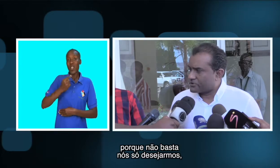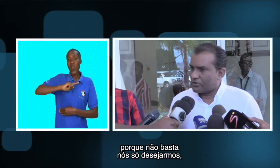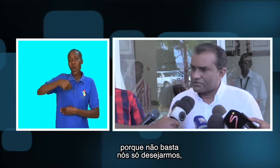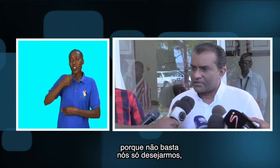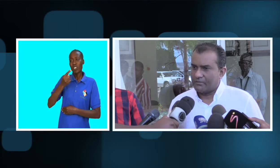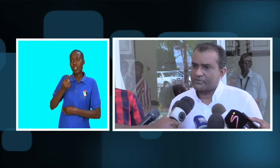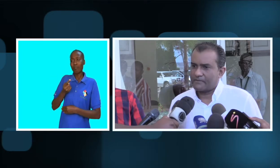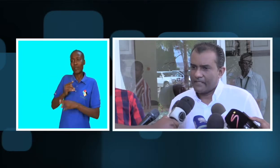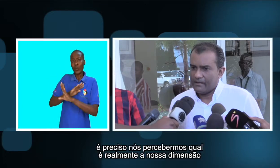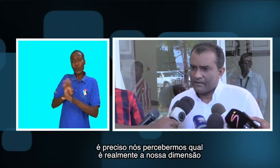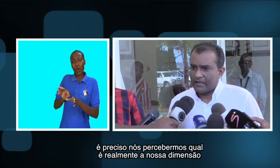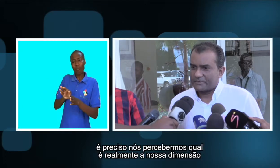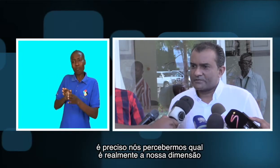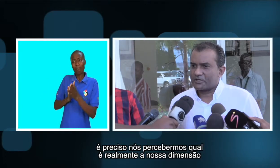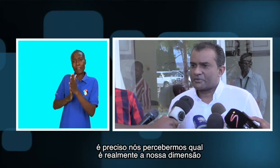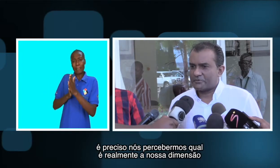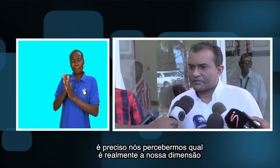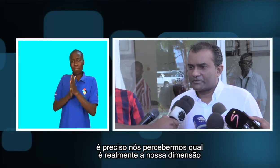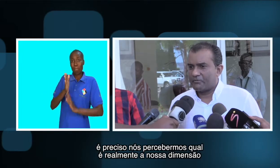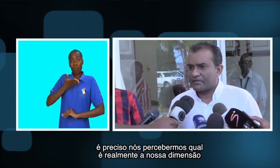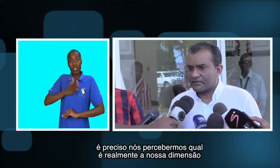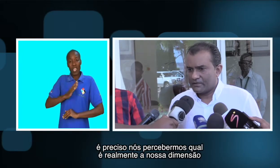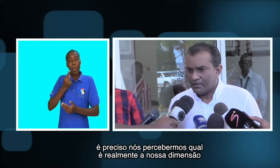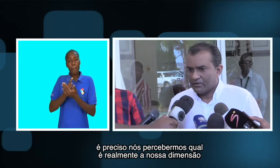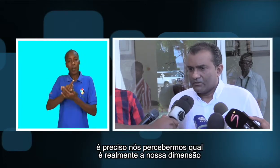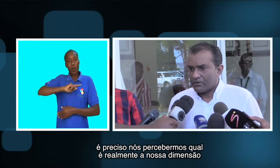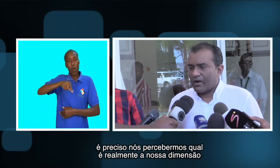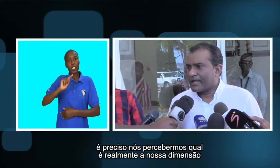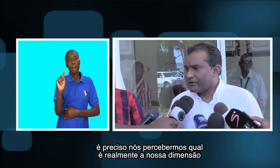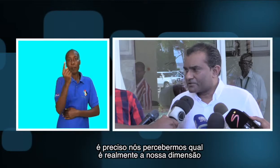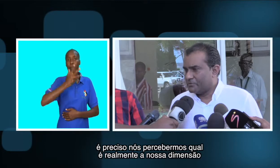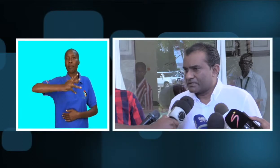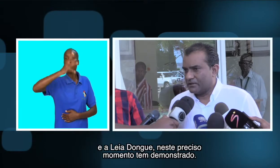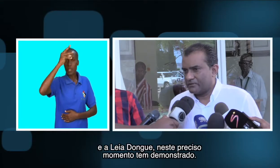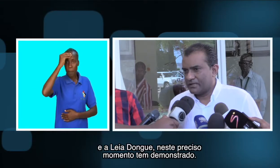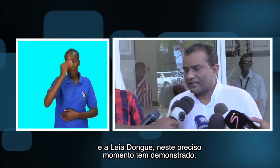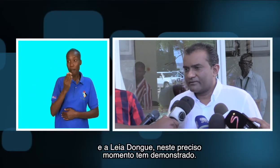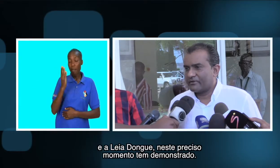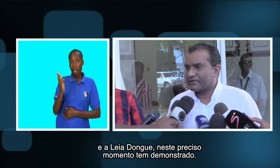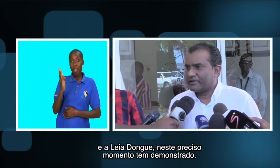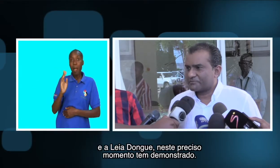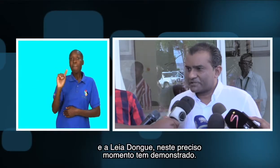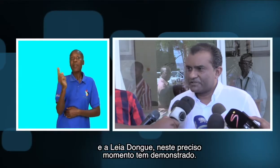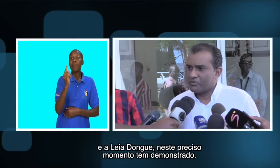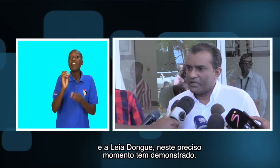só desejamos. É preciso nós percebermos realmente qual é a nossa dimensão e a Aleia de onde, neste preciso momento,